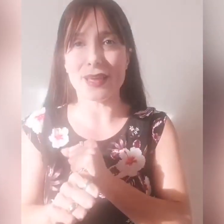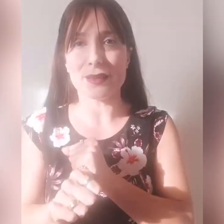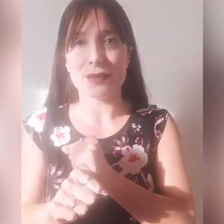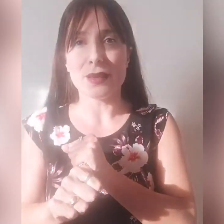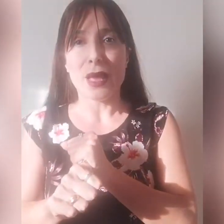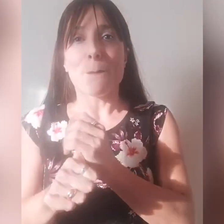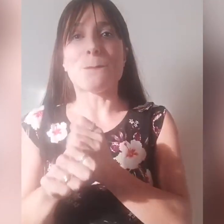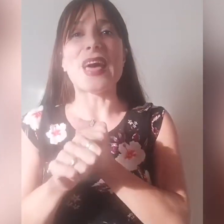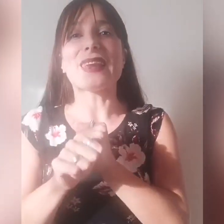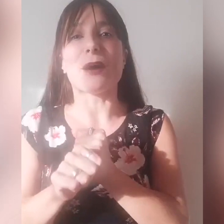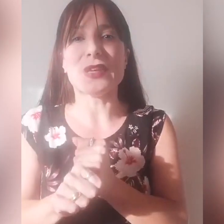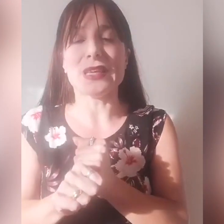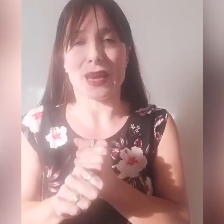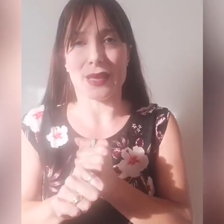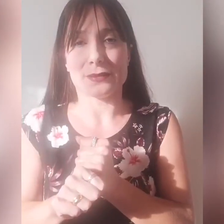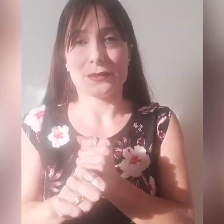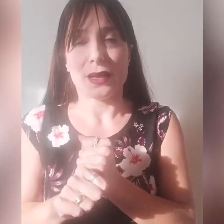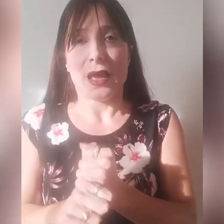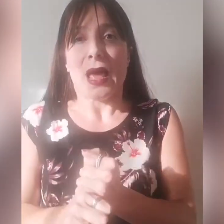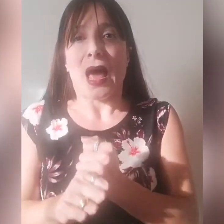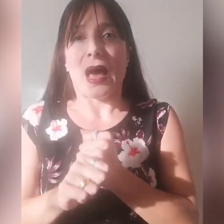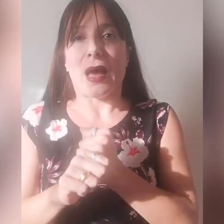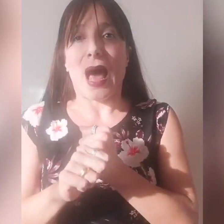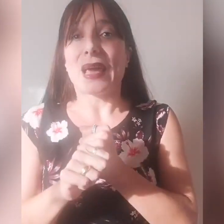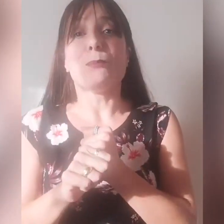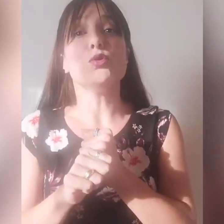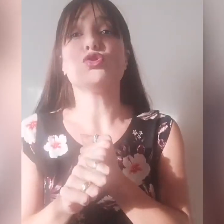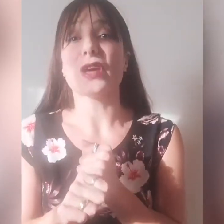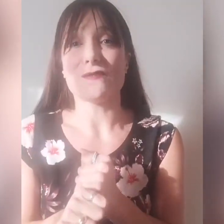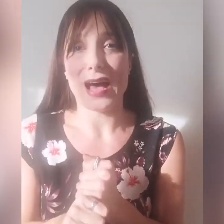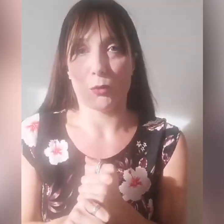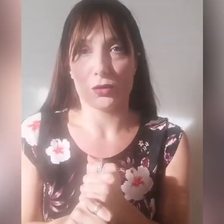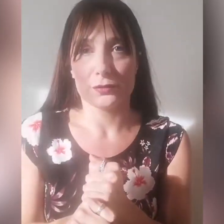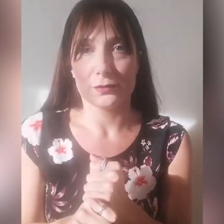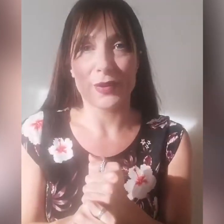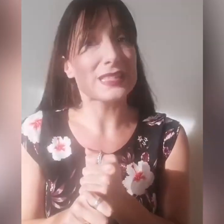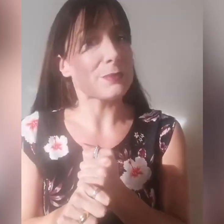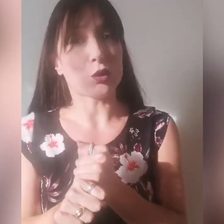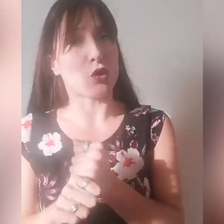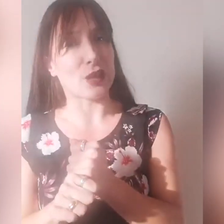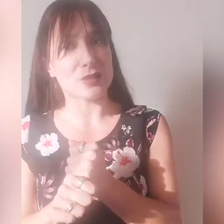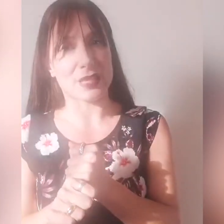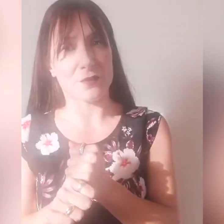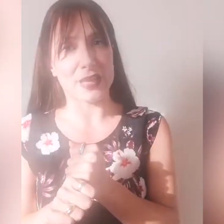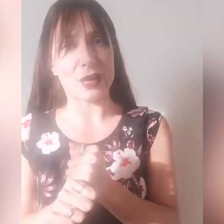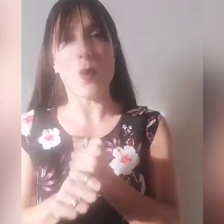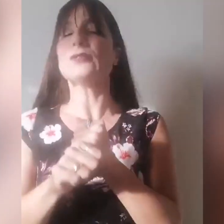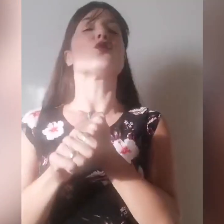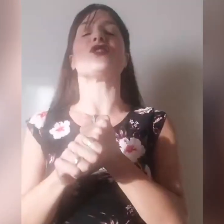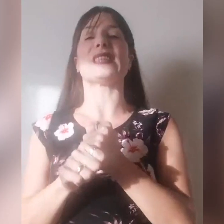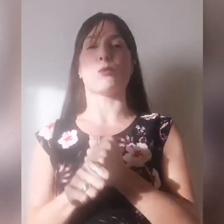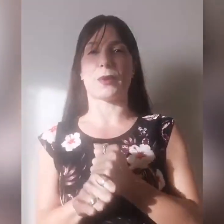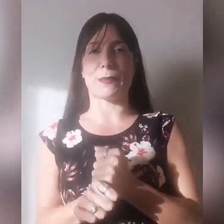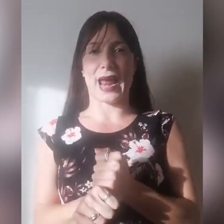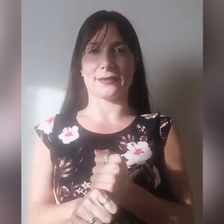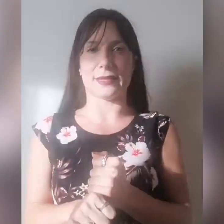per capire a che punto eravamo, per esempio con la nostra fede, quanto ci siamo preparati,